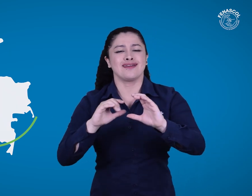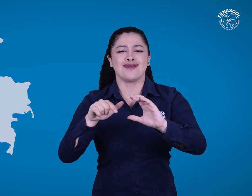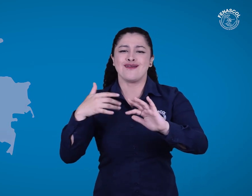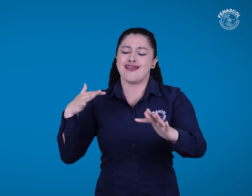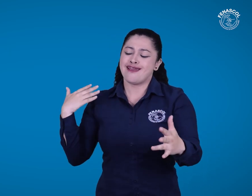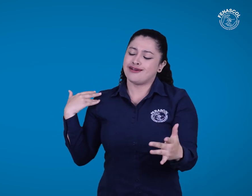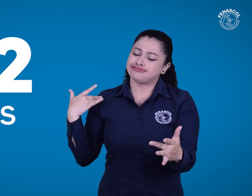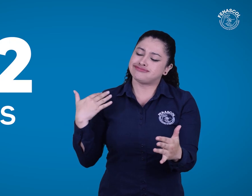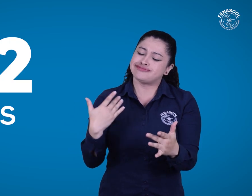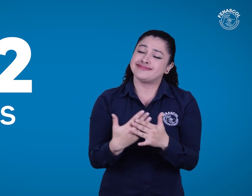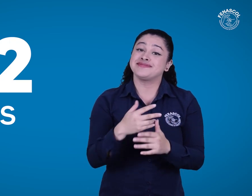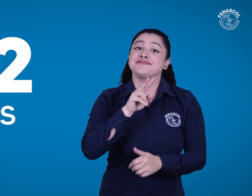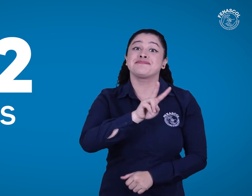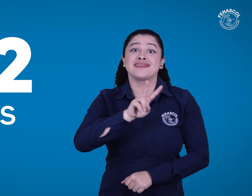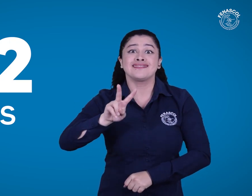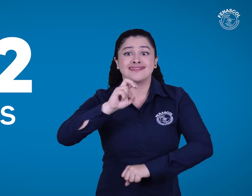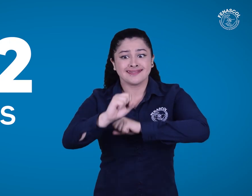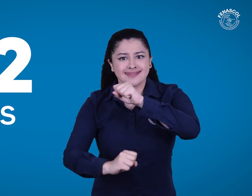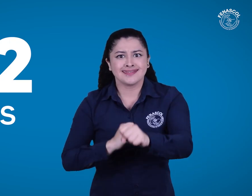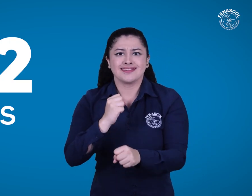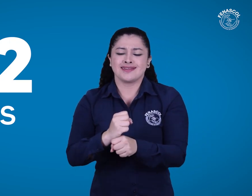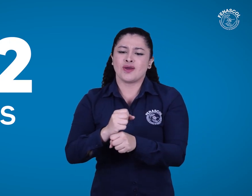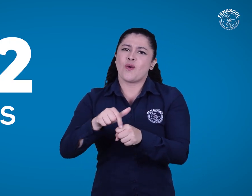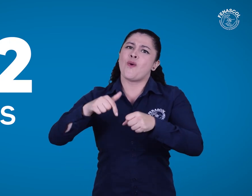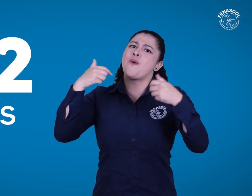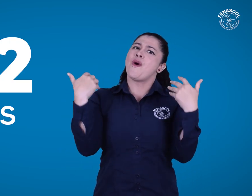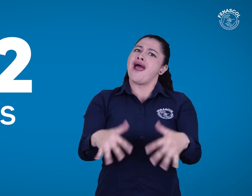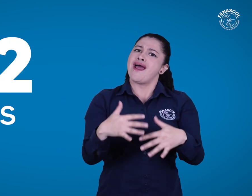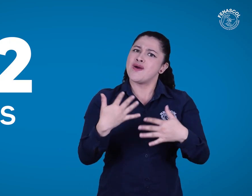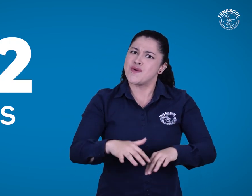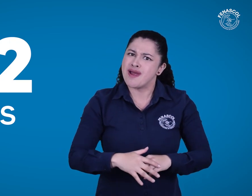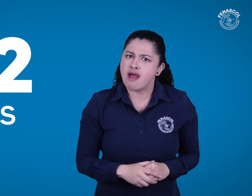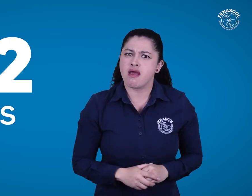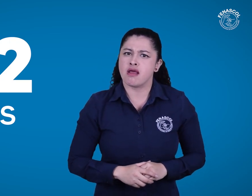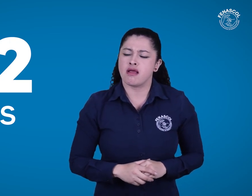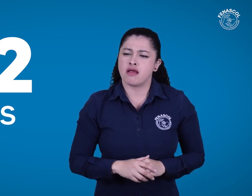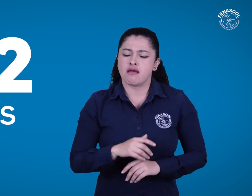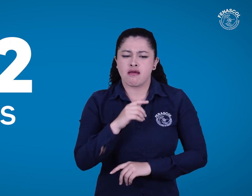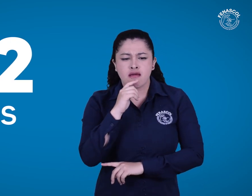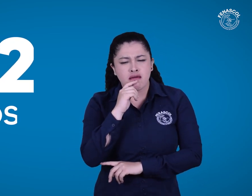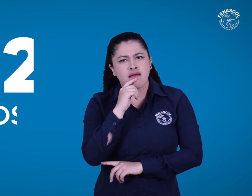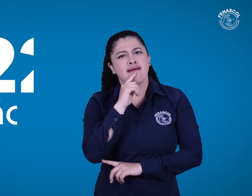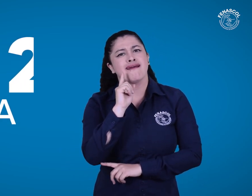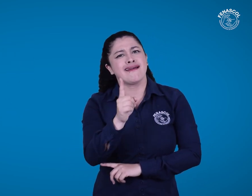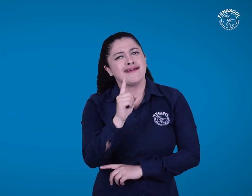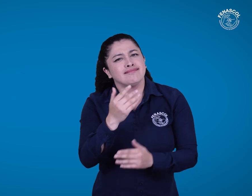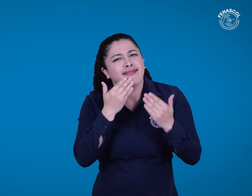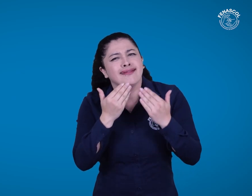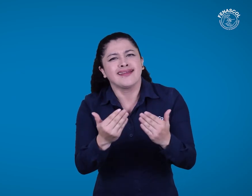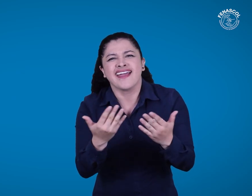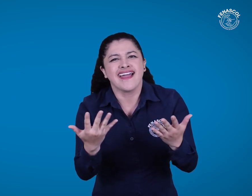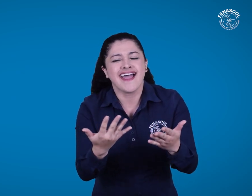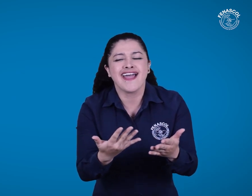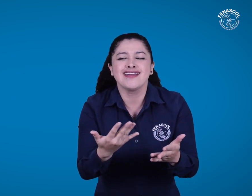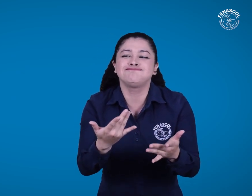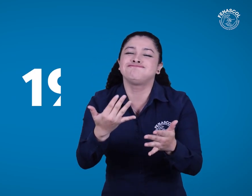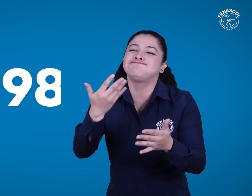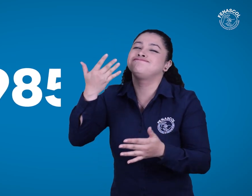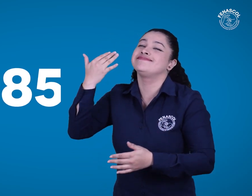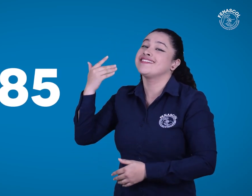lleva ya 22 años de trayectoria. ¡Guau! Y esto es un resultado gracias a lo que sucedió en